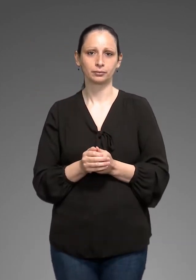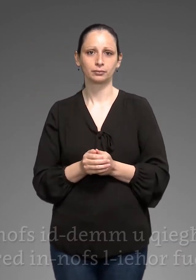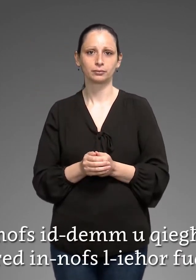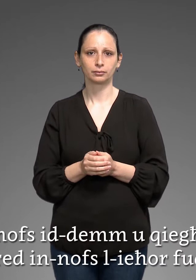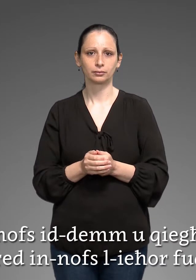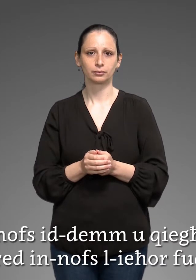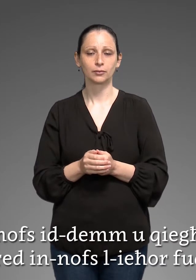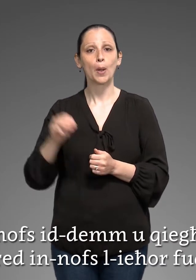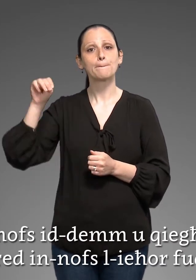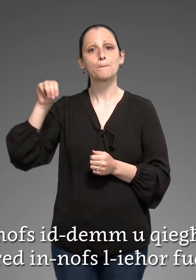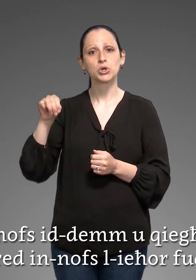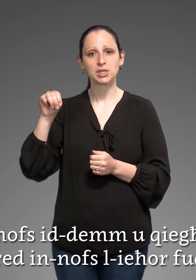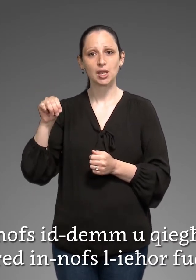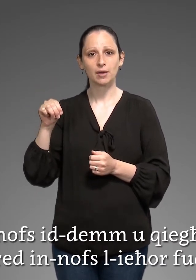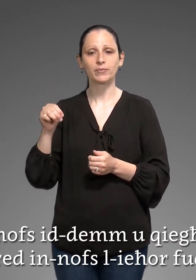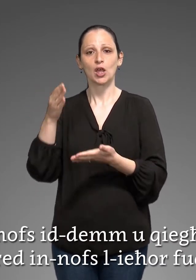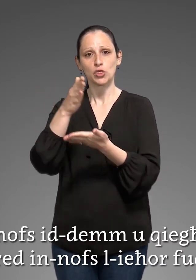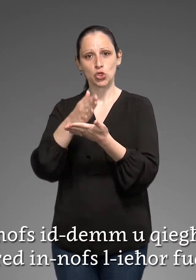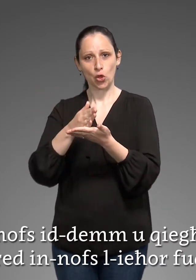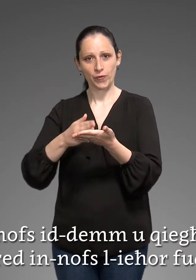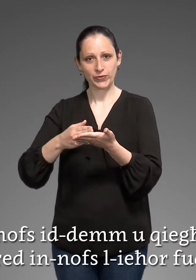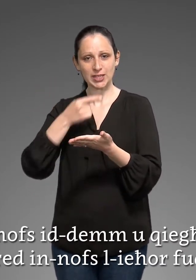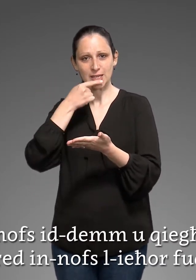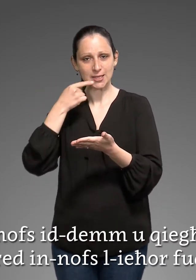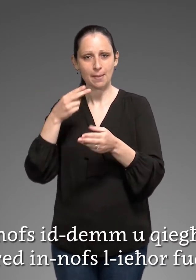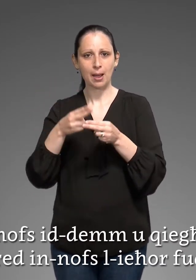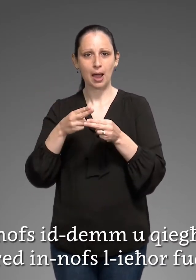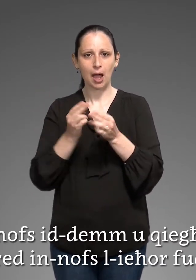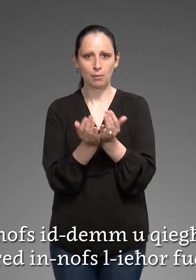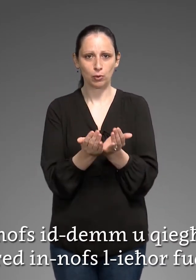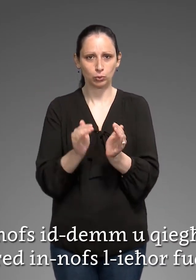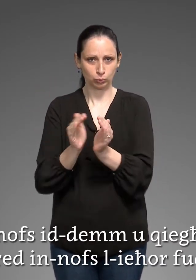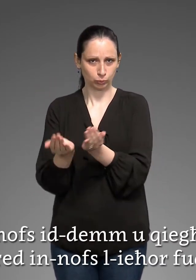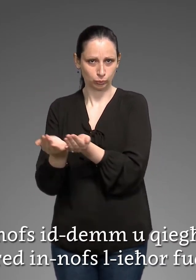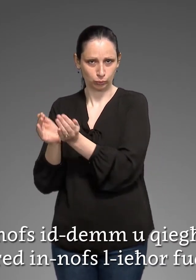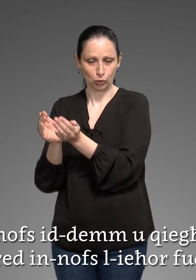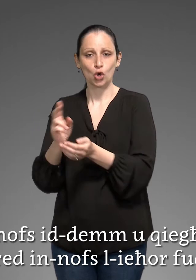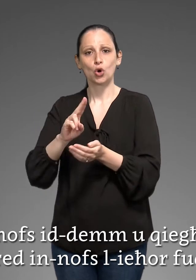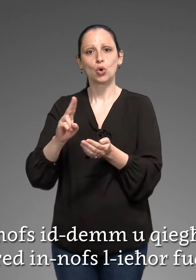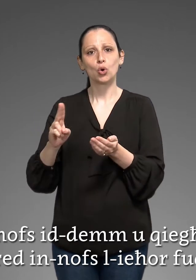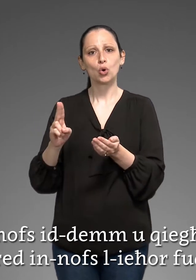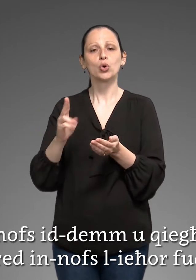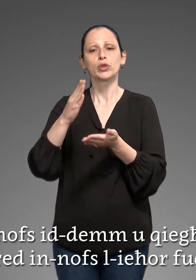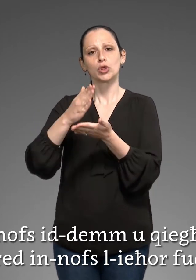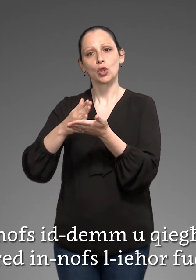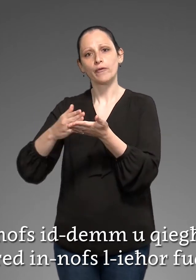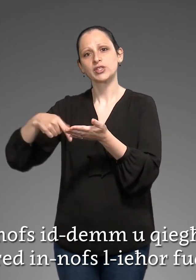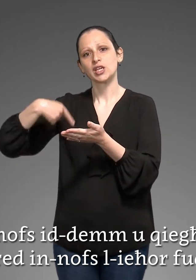Mose għanofs iddem u għedu fi bujij U xerret il-nos li juħorfu l-għartal